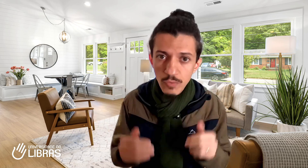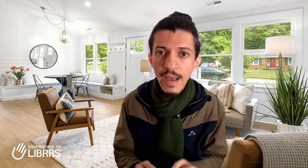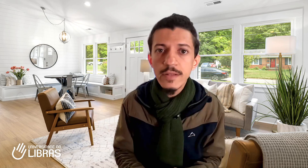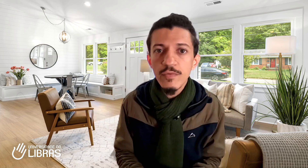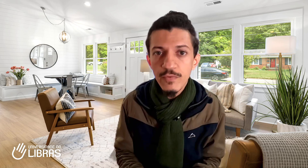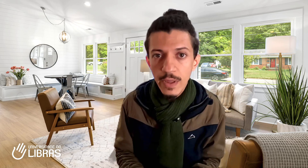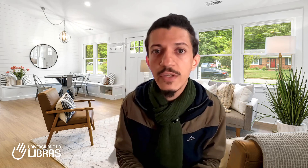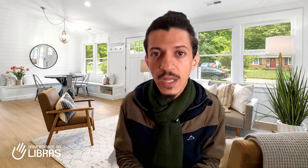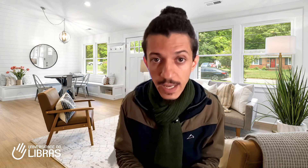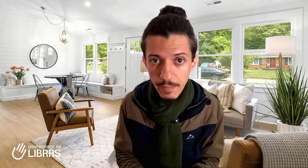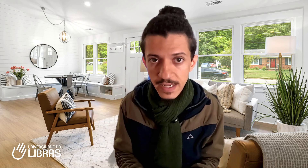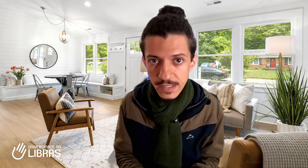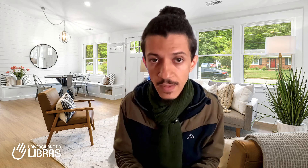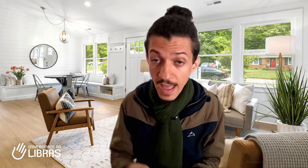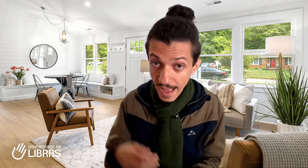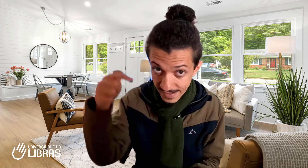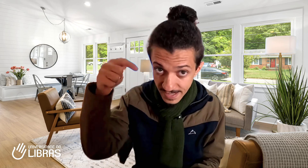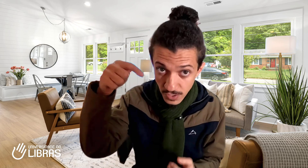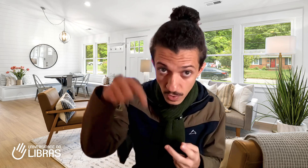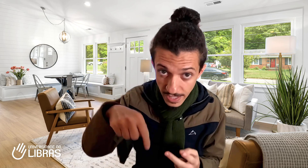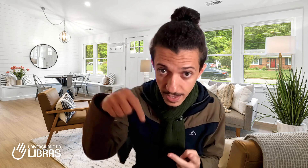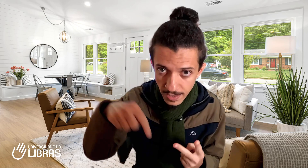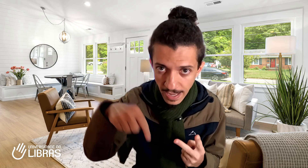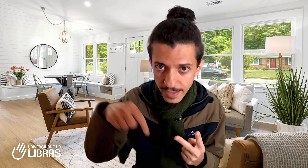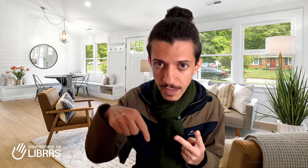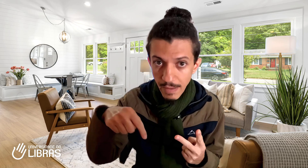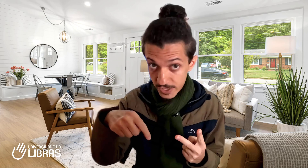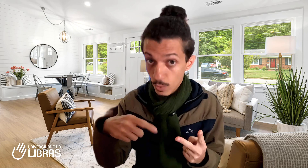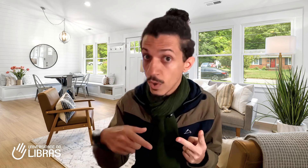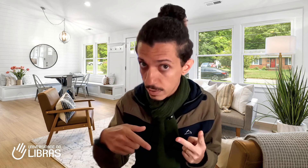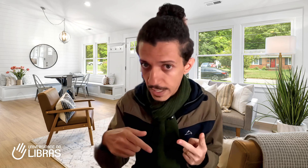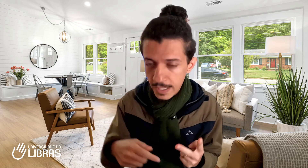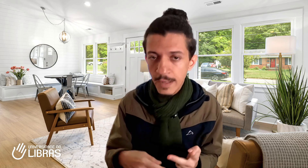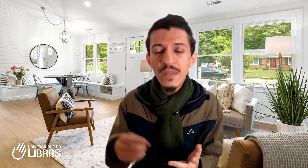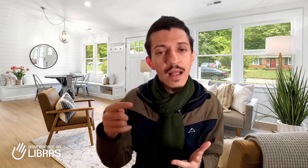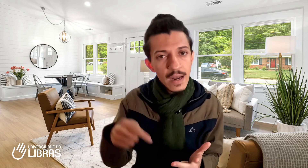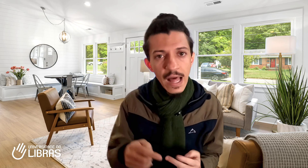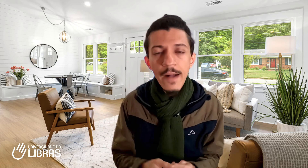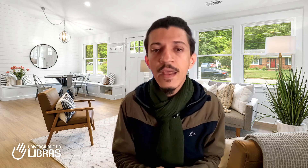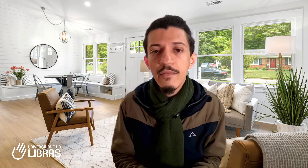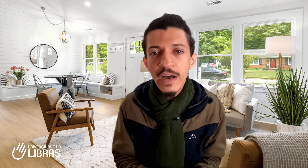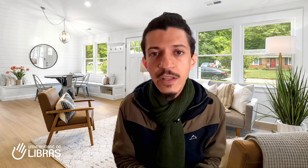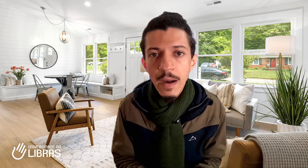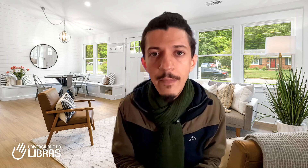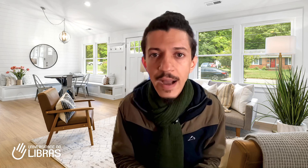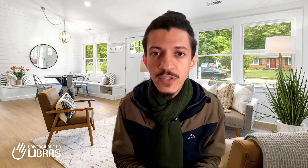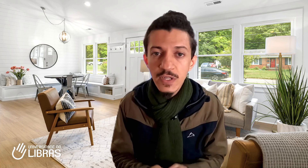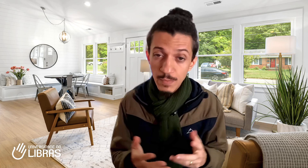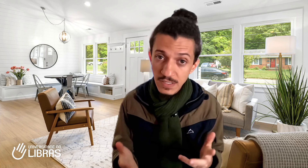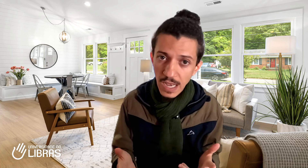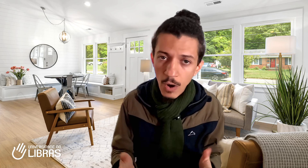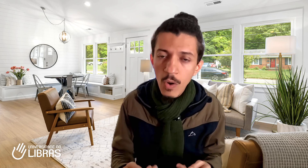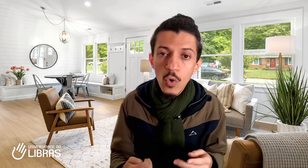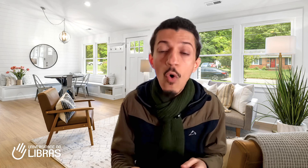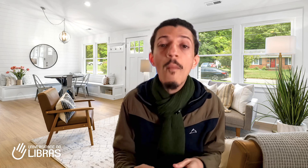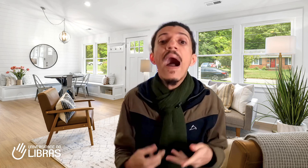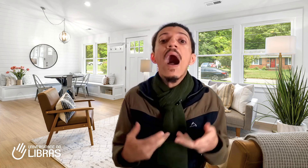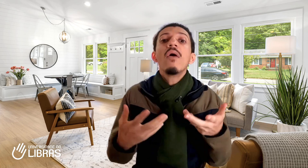método fluente em Libras, acessa o link que está aqui embaixo, é outro link. Lá vai ter uma página especial com uma aula